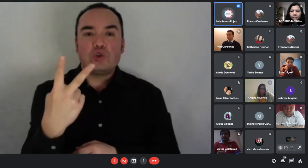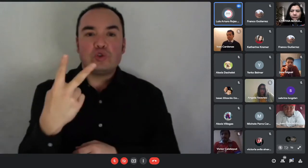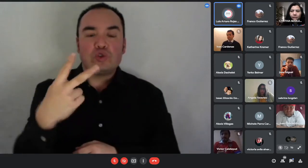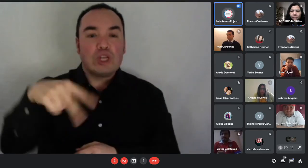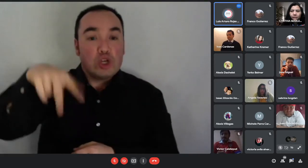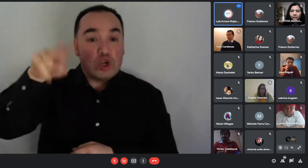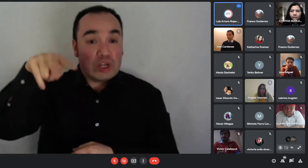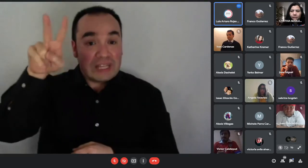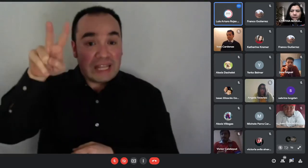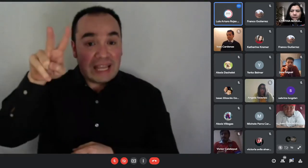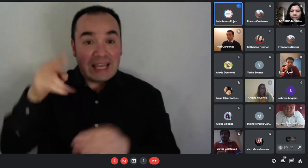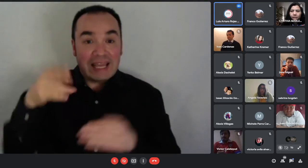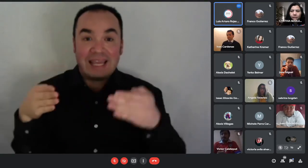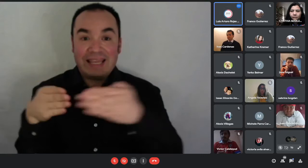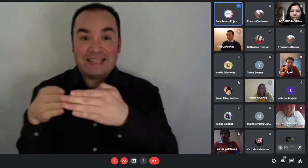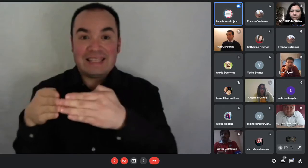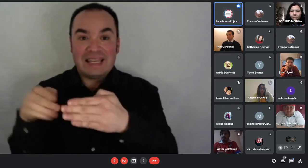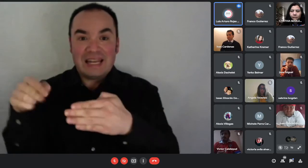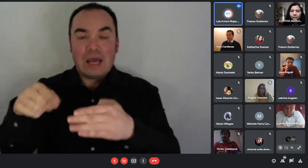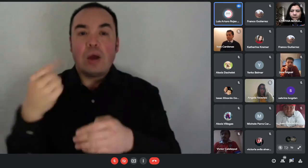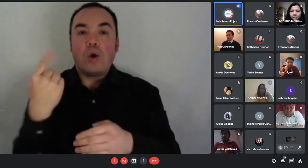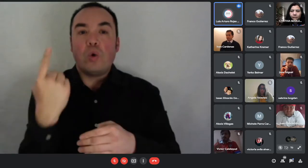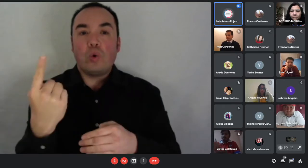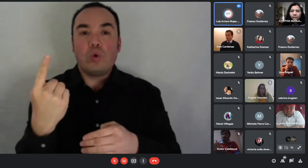edificio del Servio el primer piso